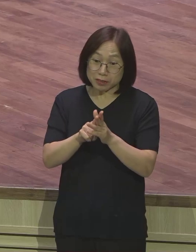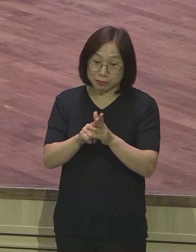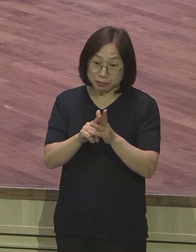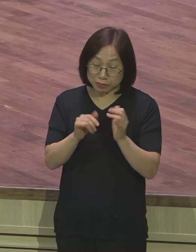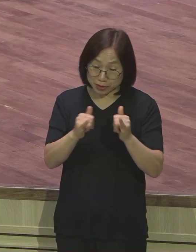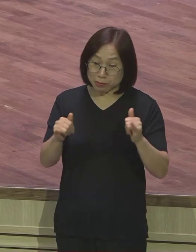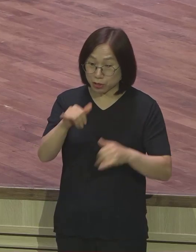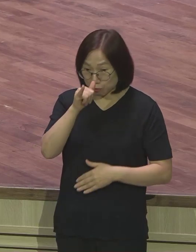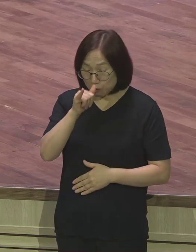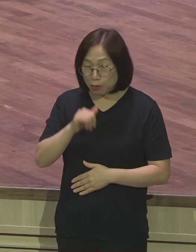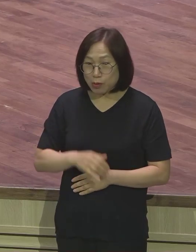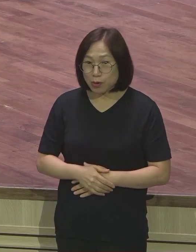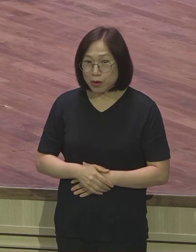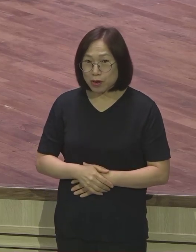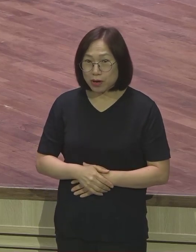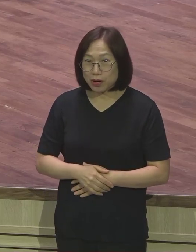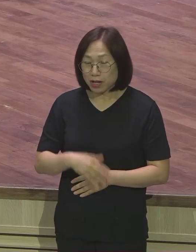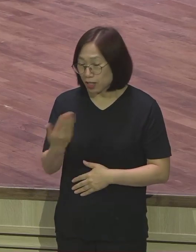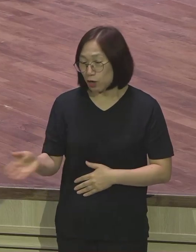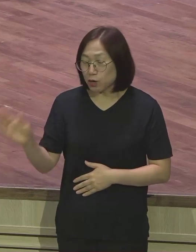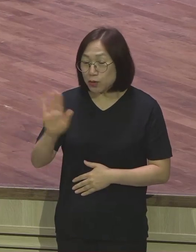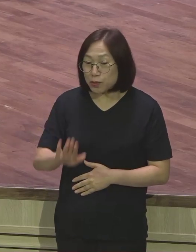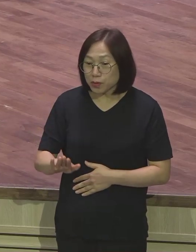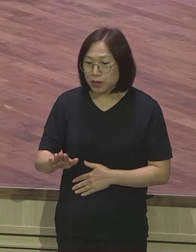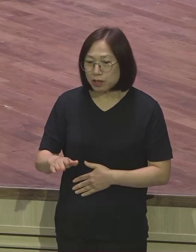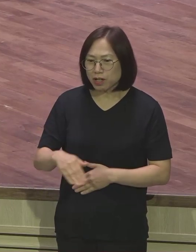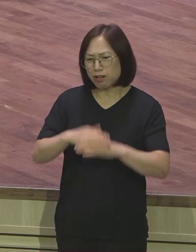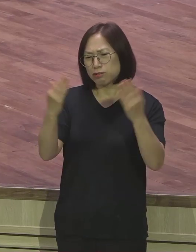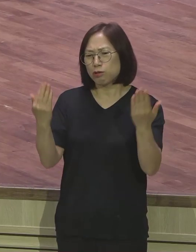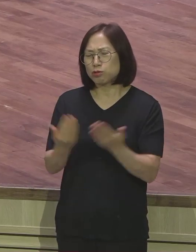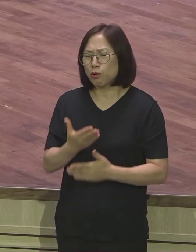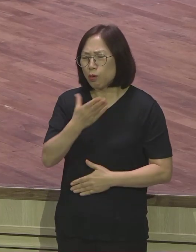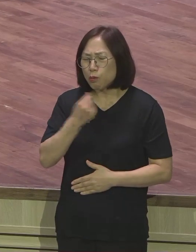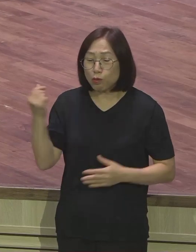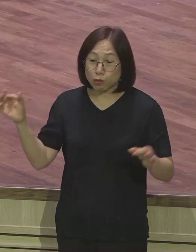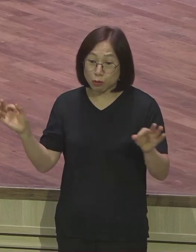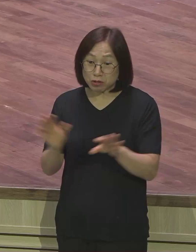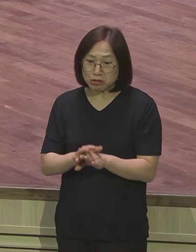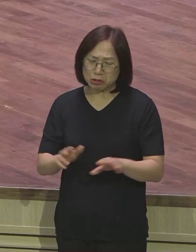근데 전혀 복음이 없는 완전히 종교화된 현장